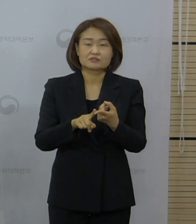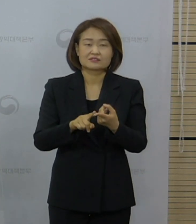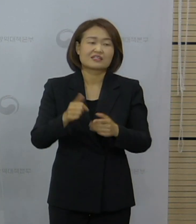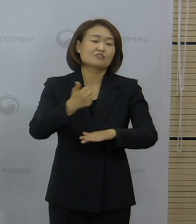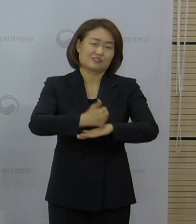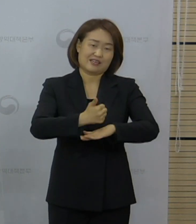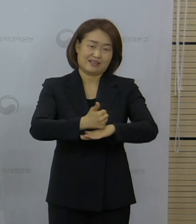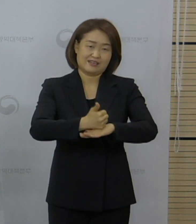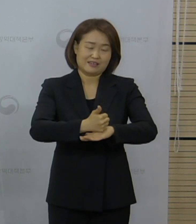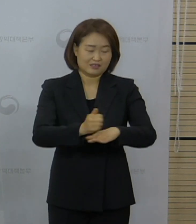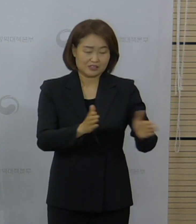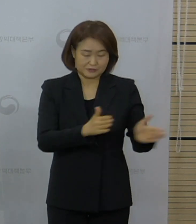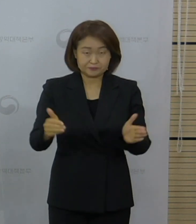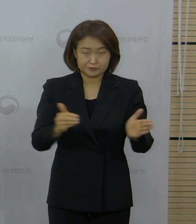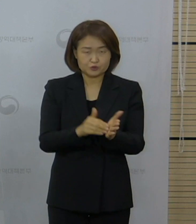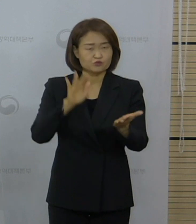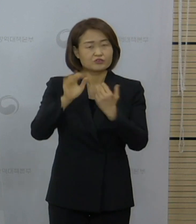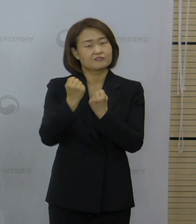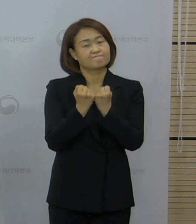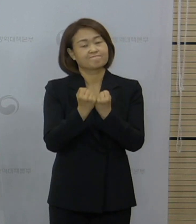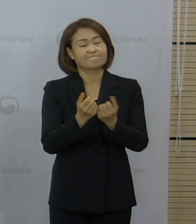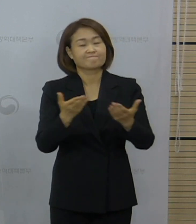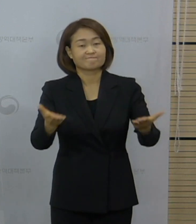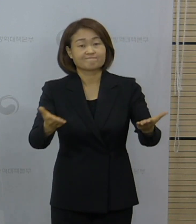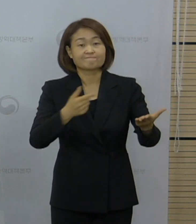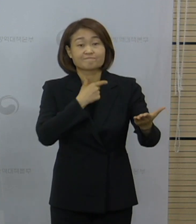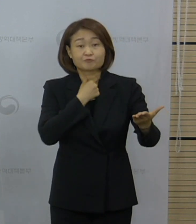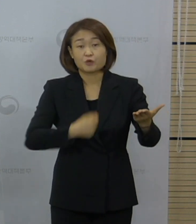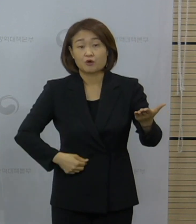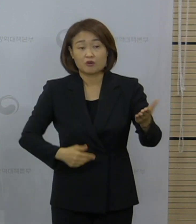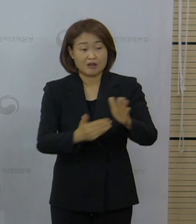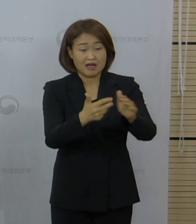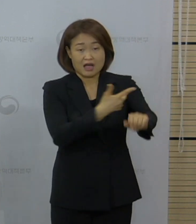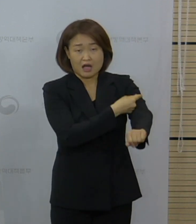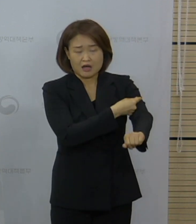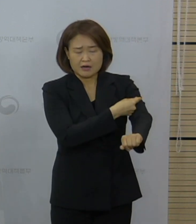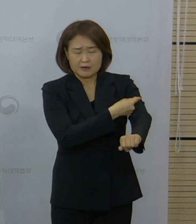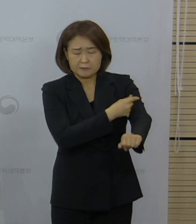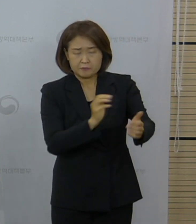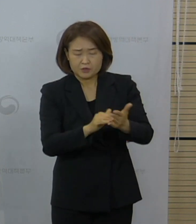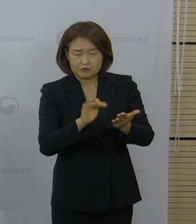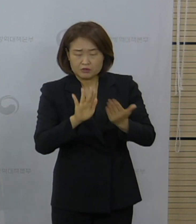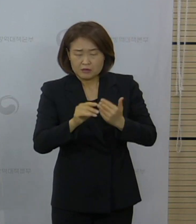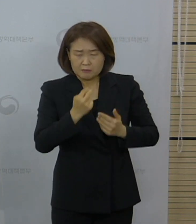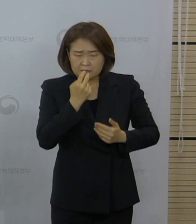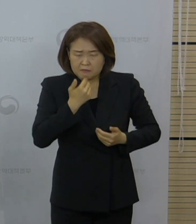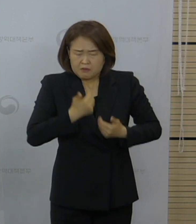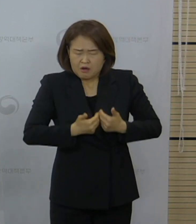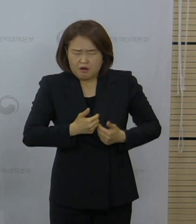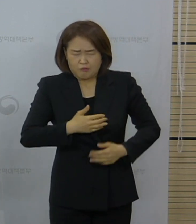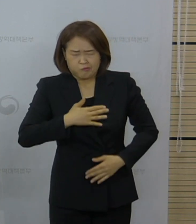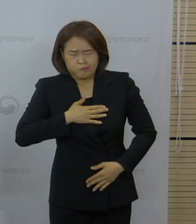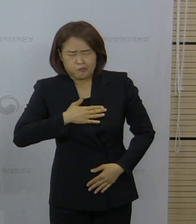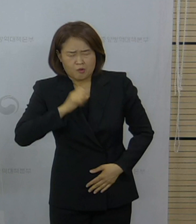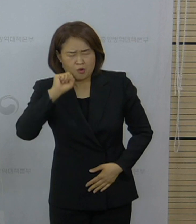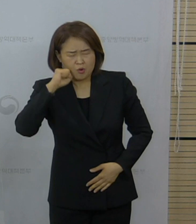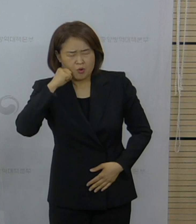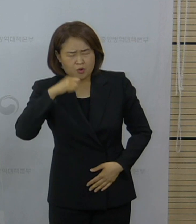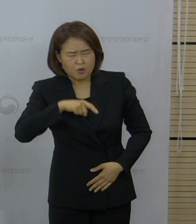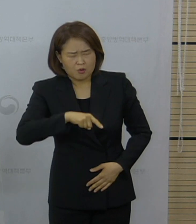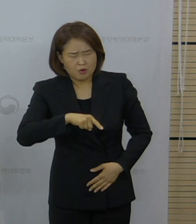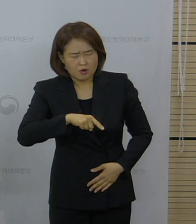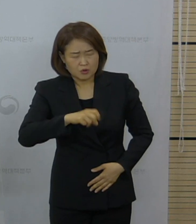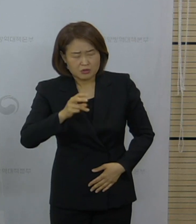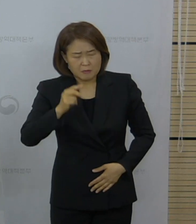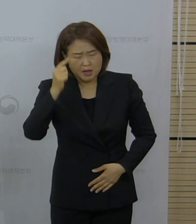정리해가지고 알려드릴 수 있도록 하겠습니다. 아나필락시스 의심 사례들 중에서 아나필락시스